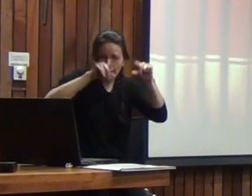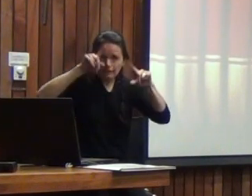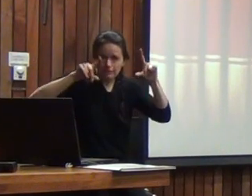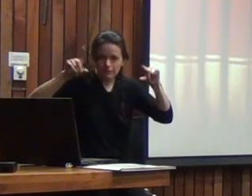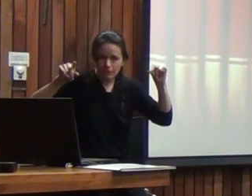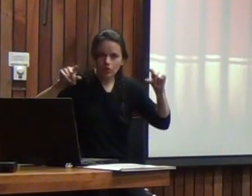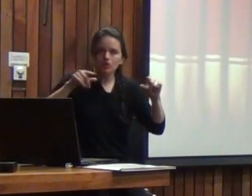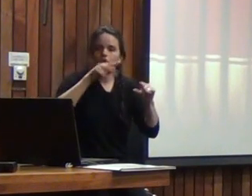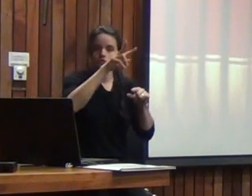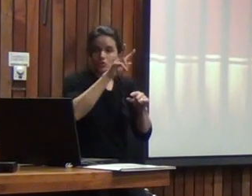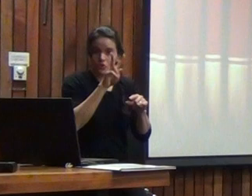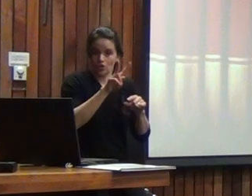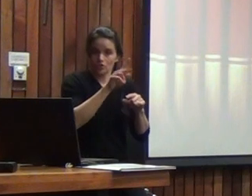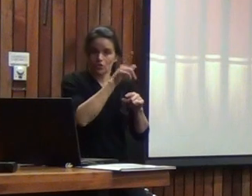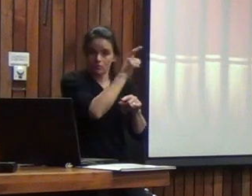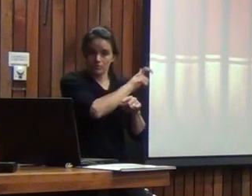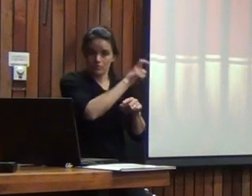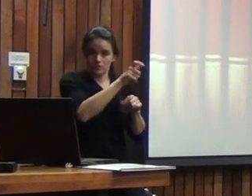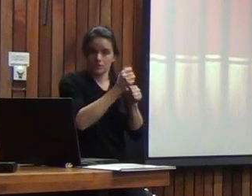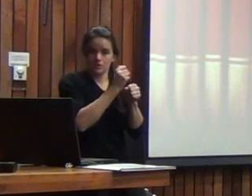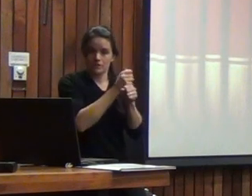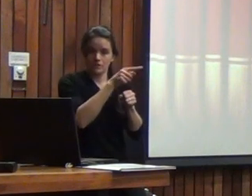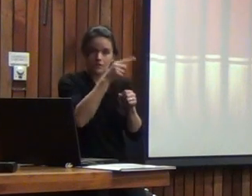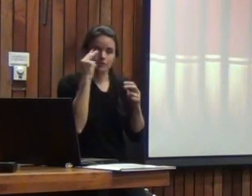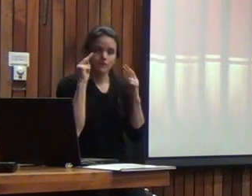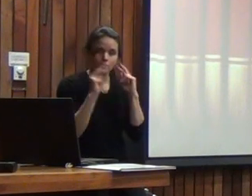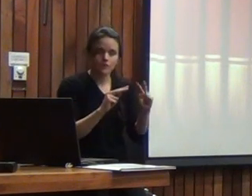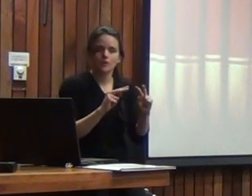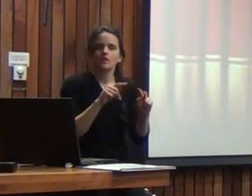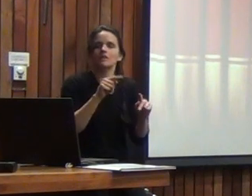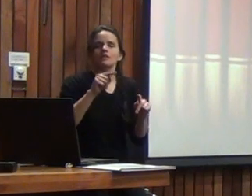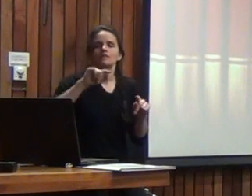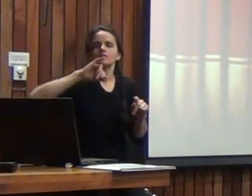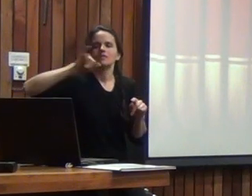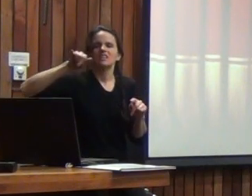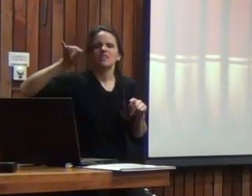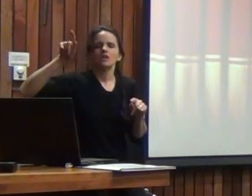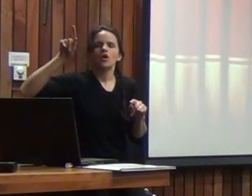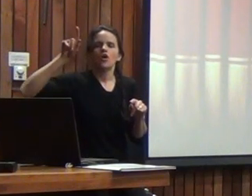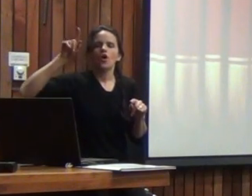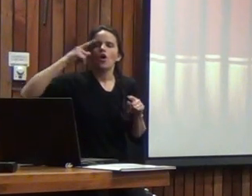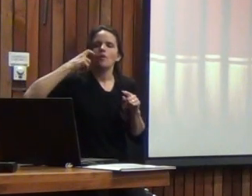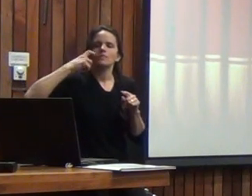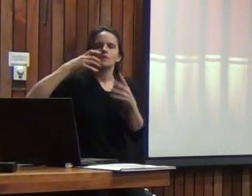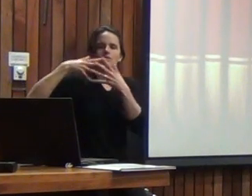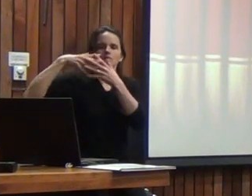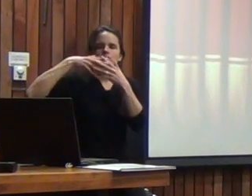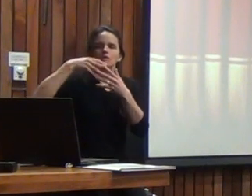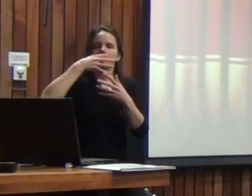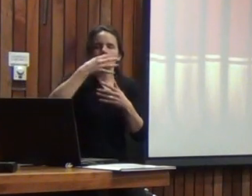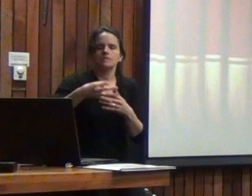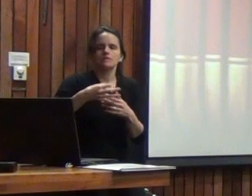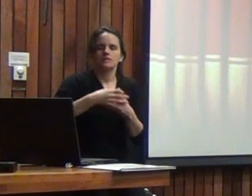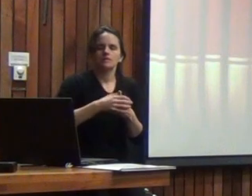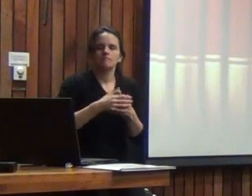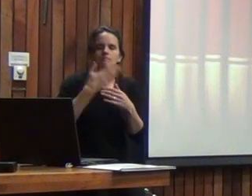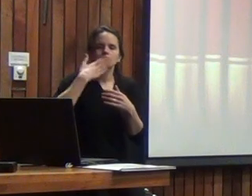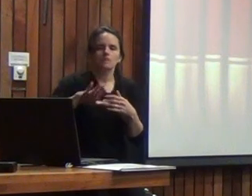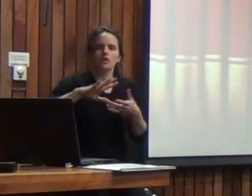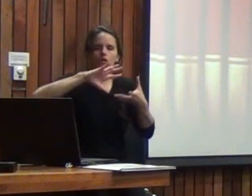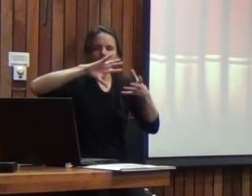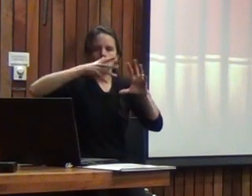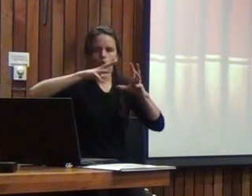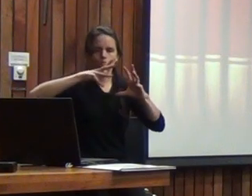junto con Marcelo dijeron dijo JJ Shoe dijo que las normas chilenas son las mejores del mundo